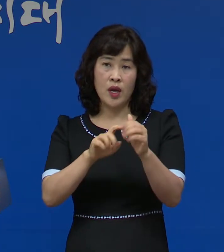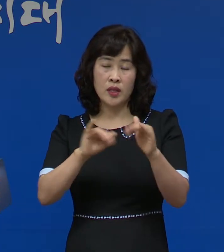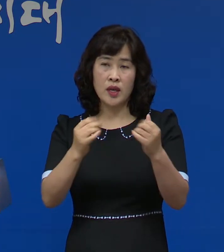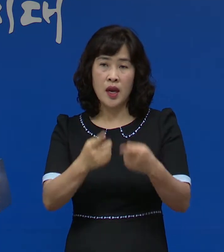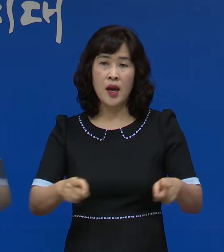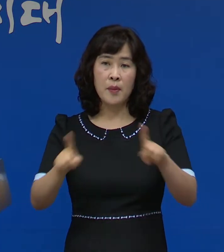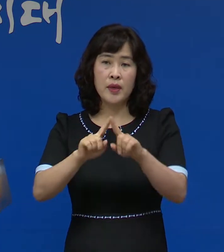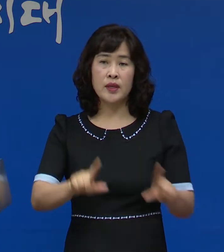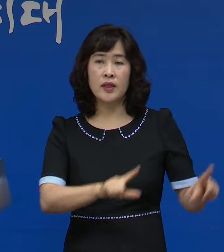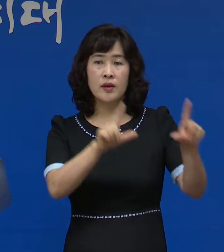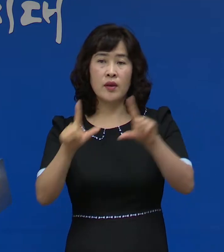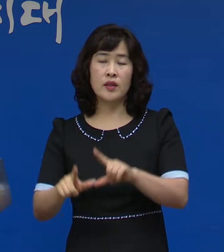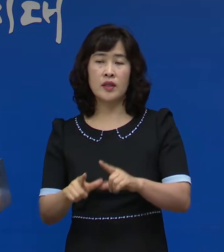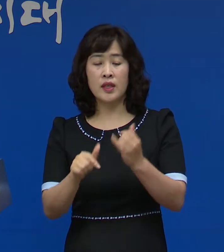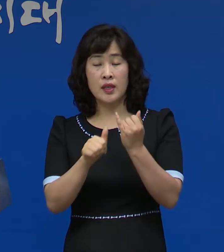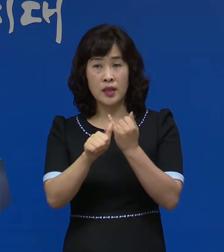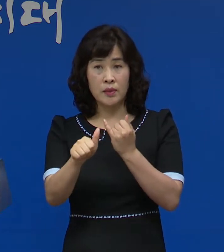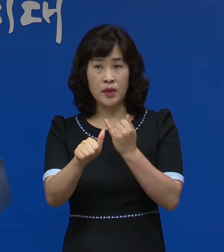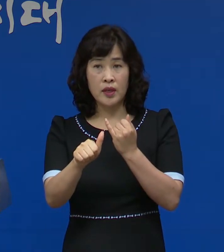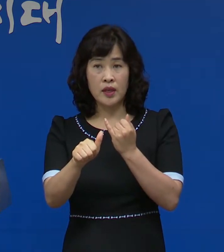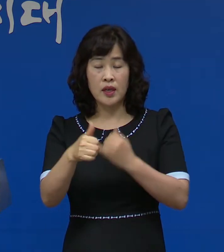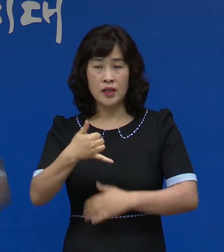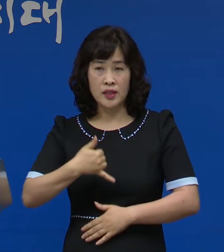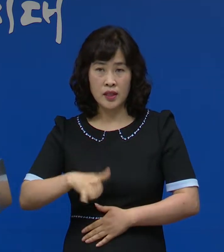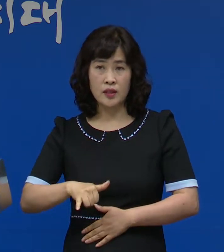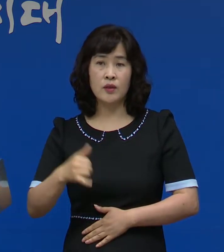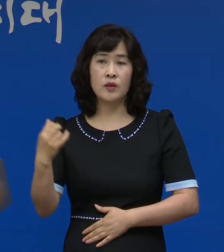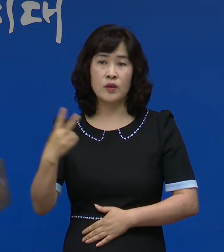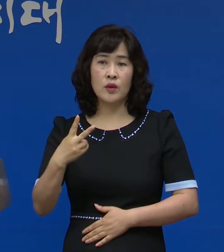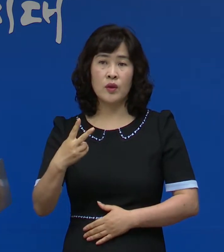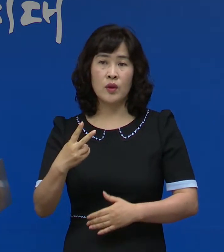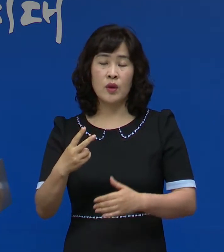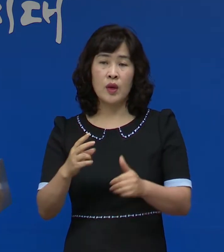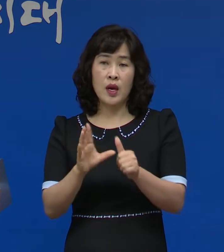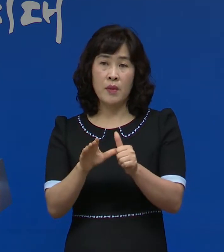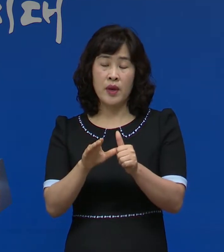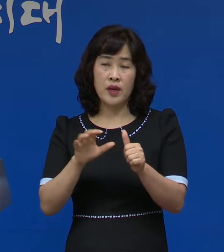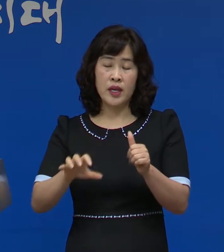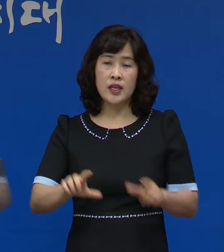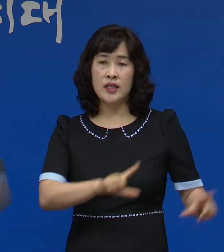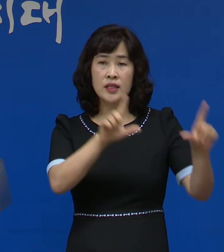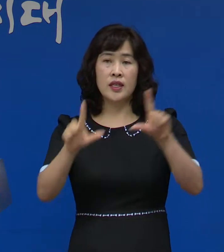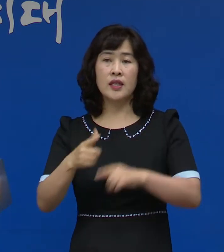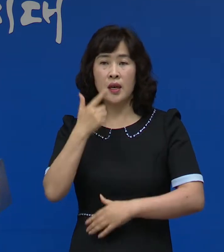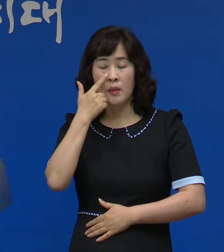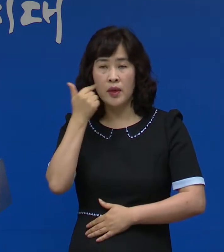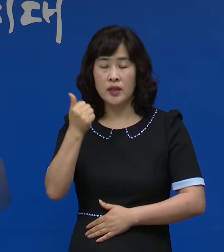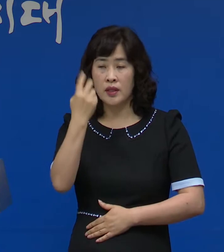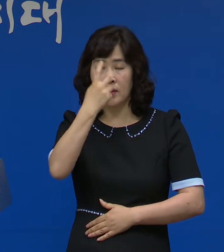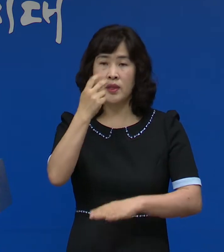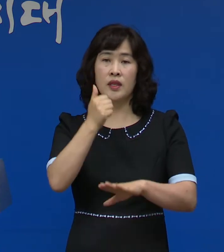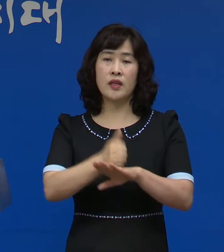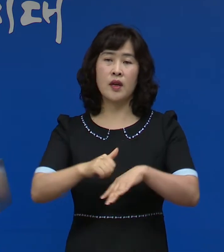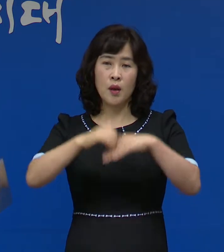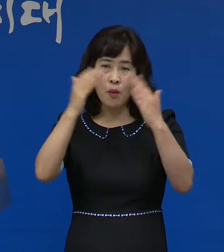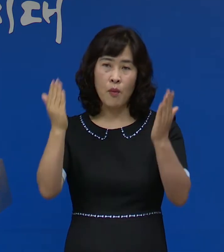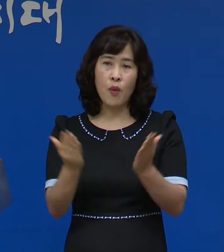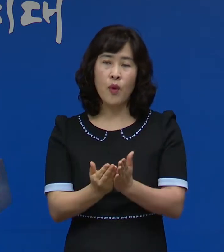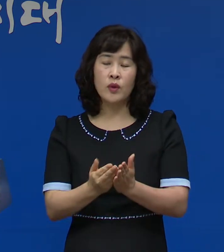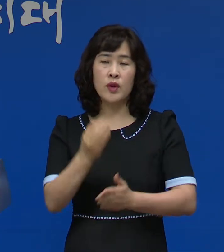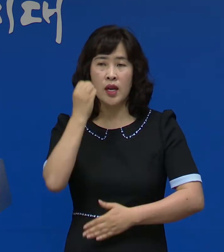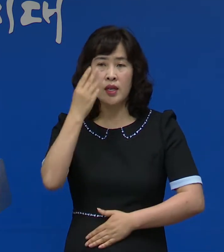거주하고 있는 배우자와 자녀 한평군에 거주하는 아버지는 검사 결과 모두